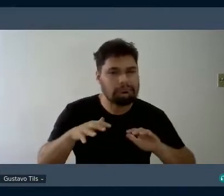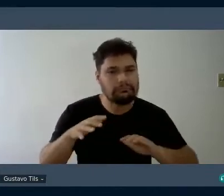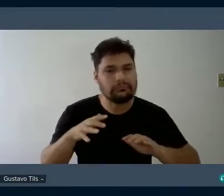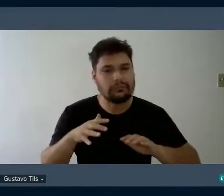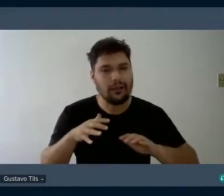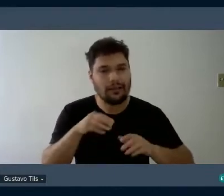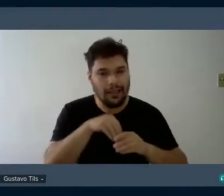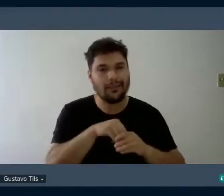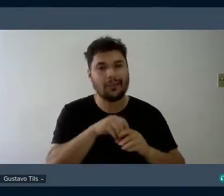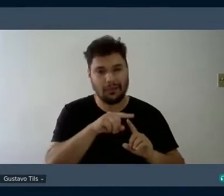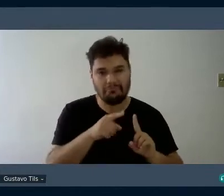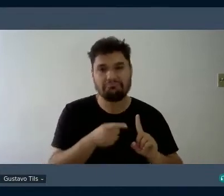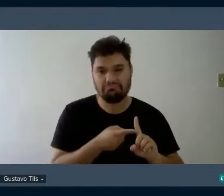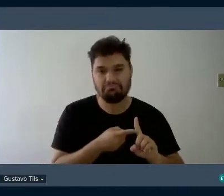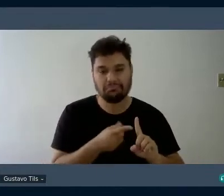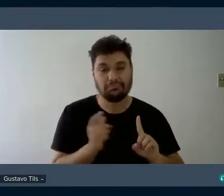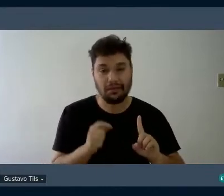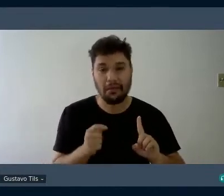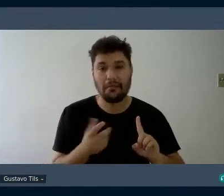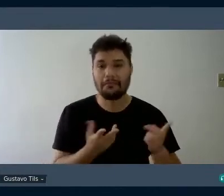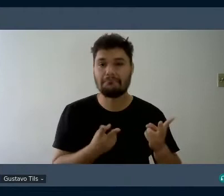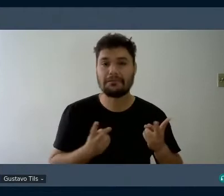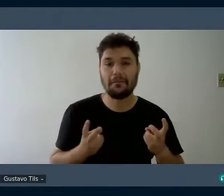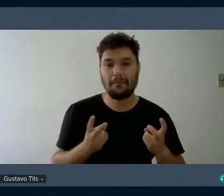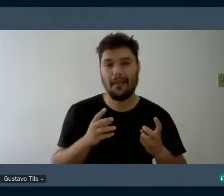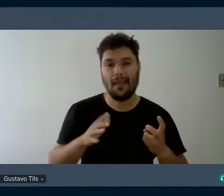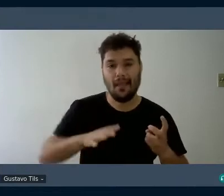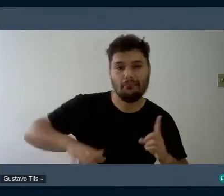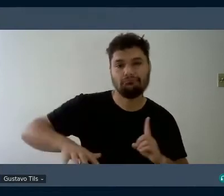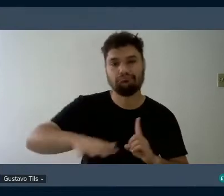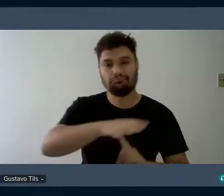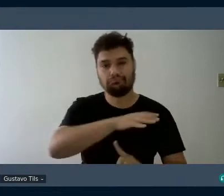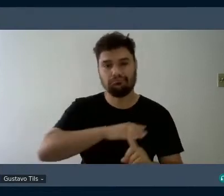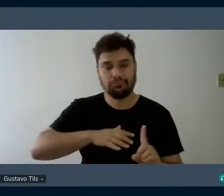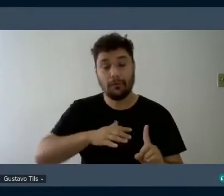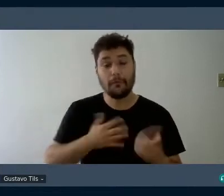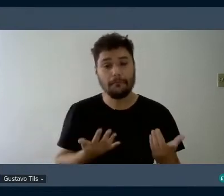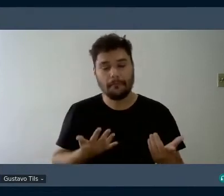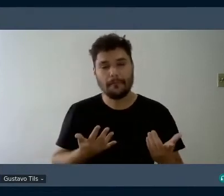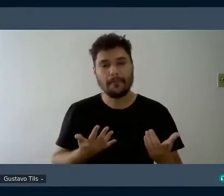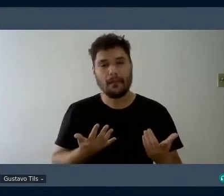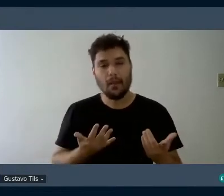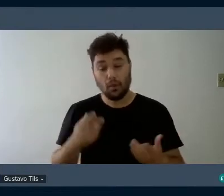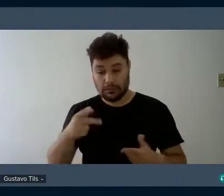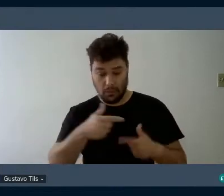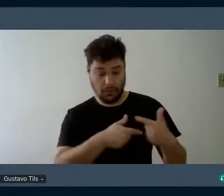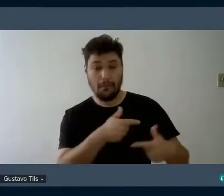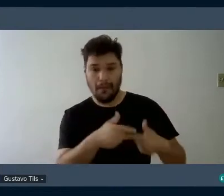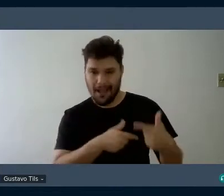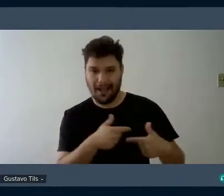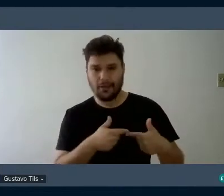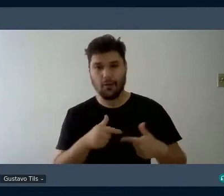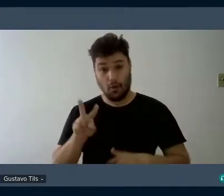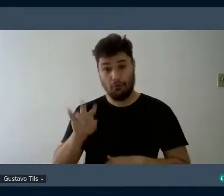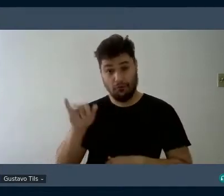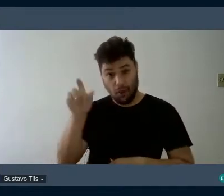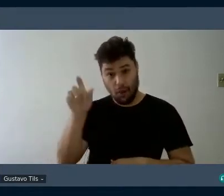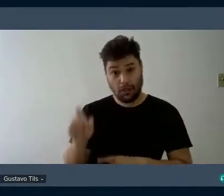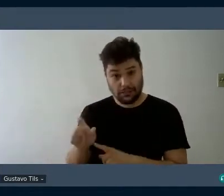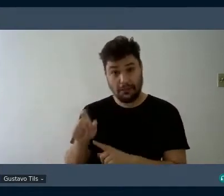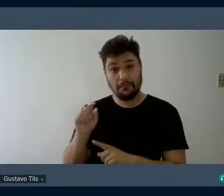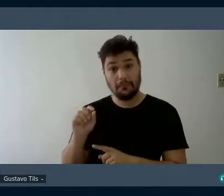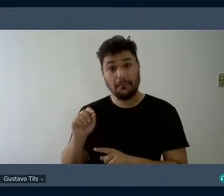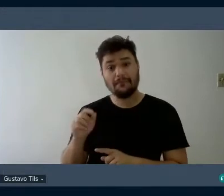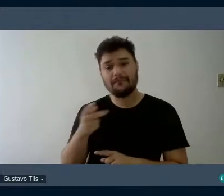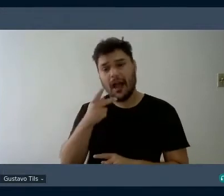Fica muito evidente que o meio e a hereditariedade em seu trabalho, e o Vigotes coloca isso muito bem, influencia o